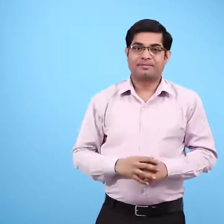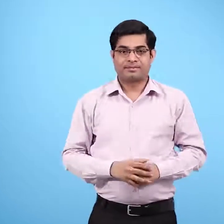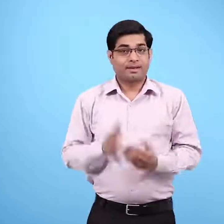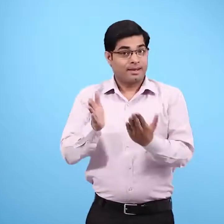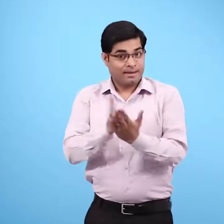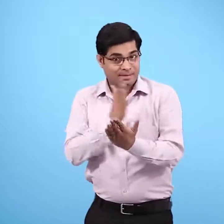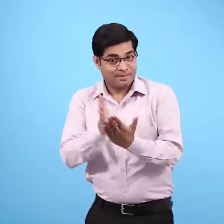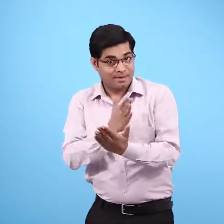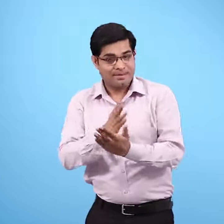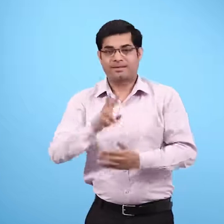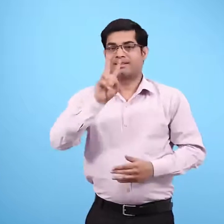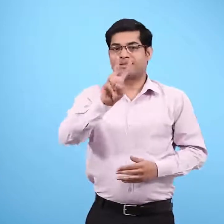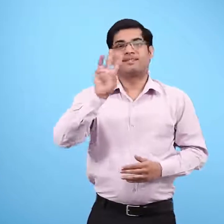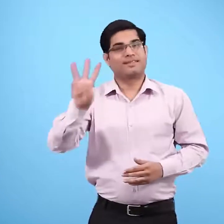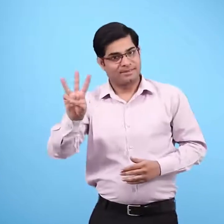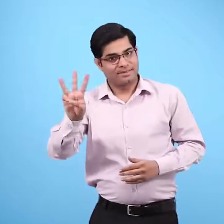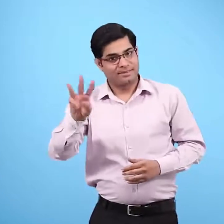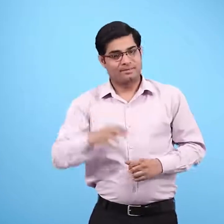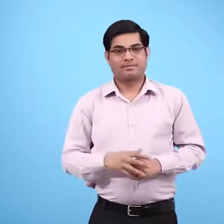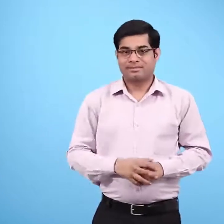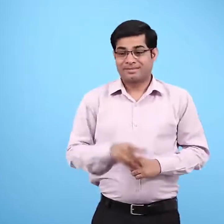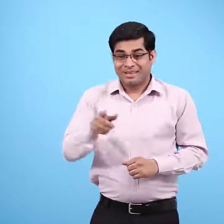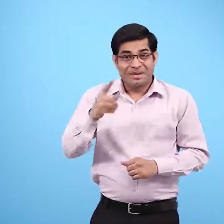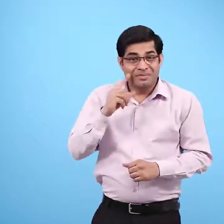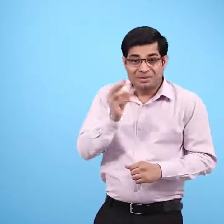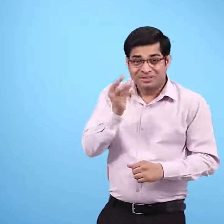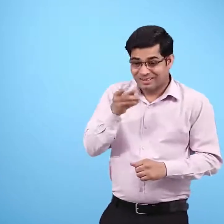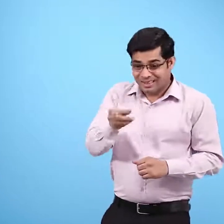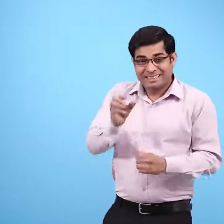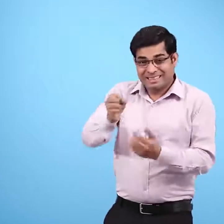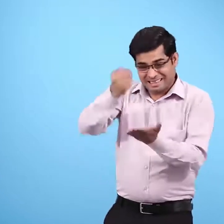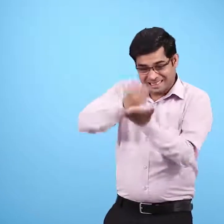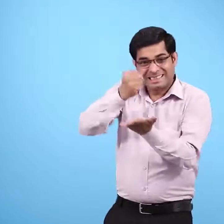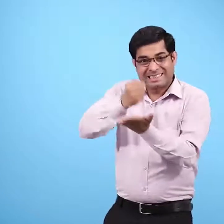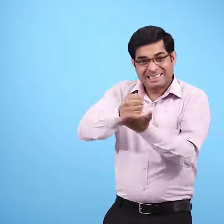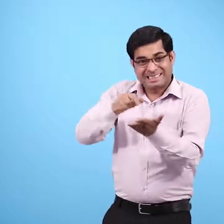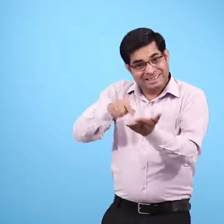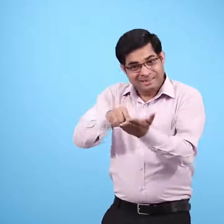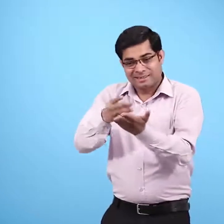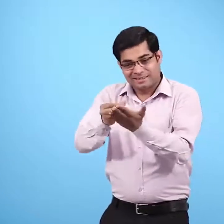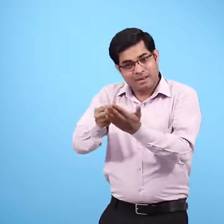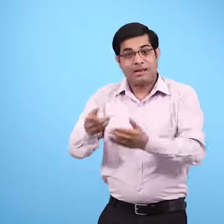प्रेश्ट तेईस पीस कर खिलाओ नहीं तो फट पहचान लोगी